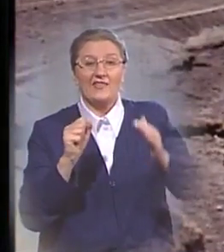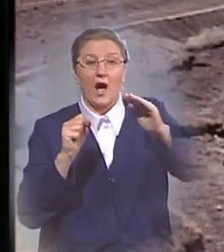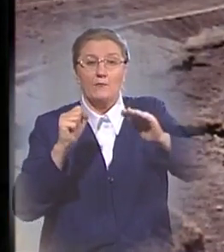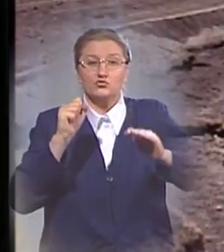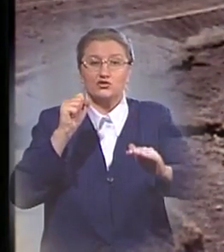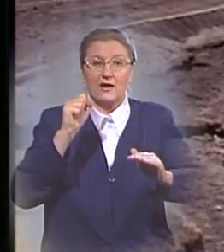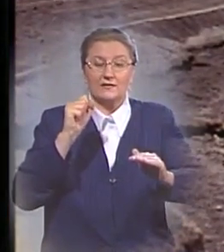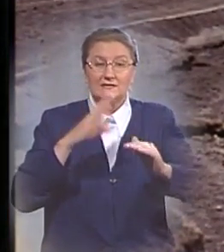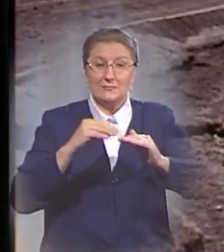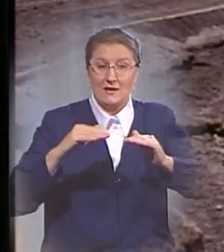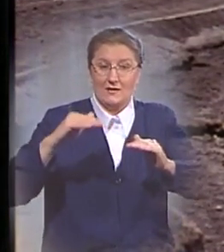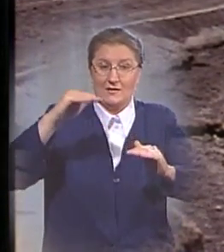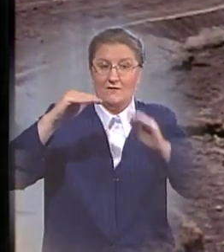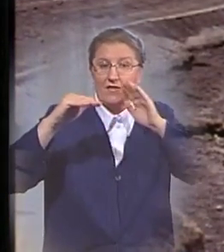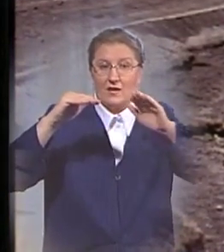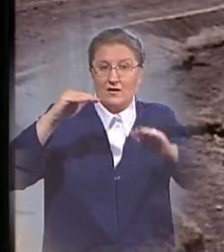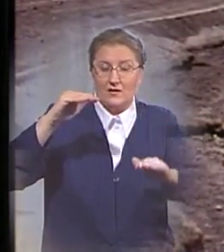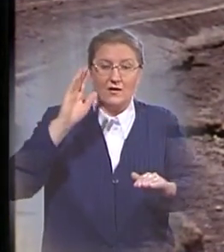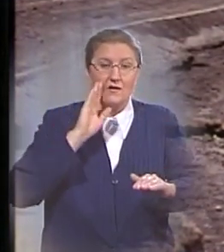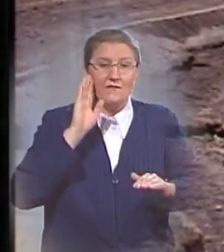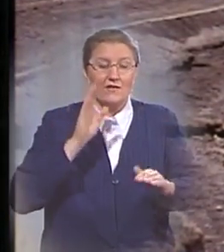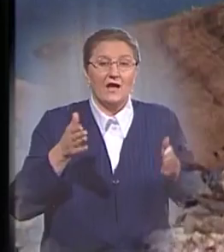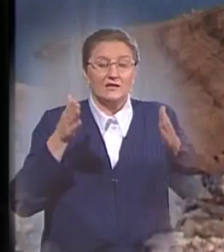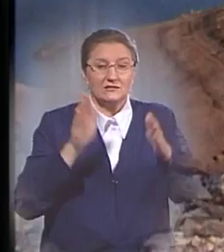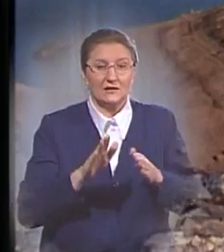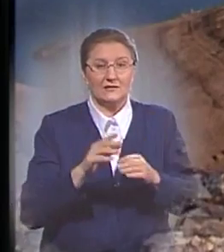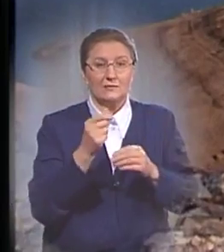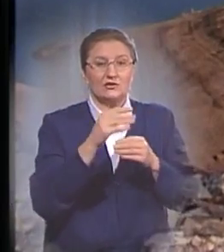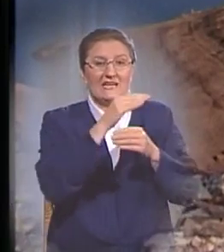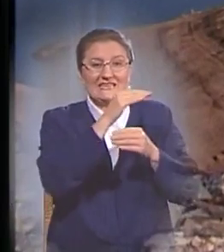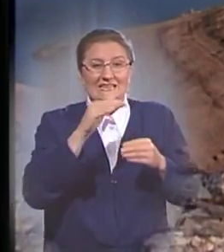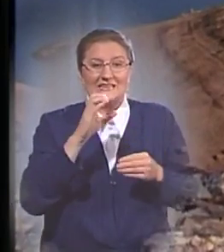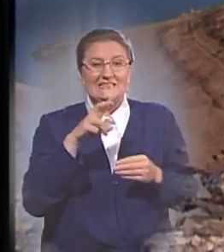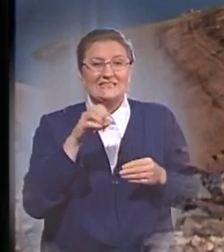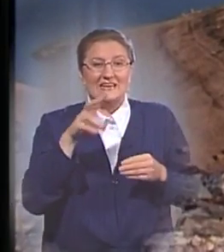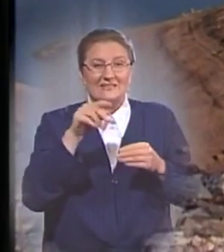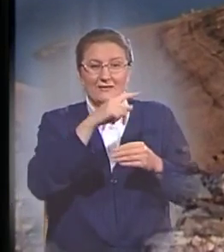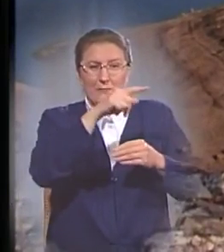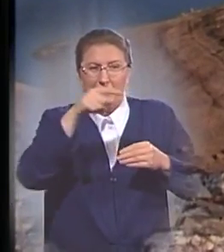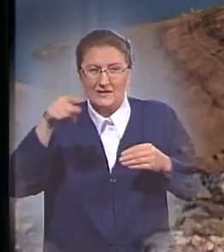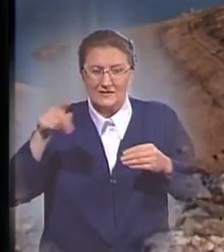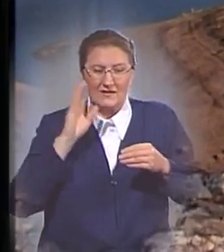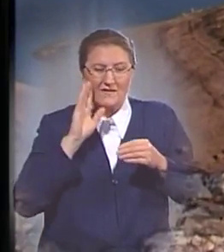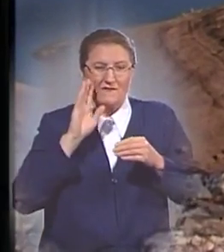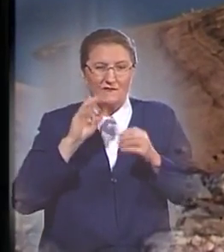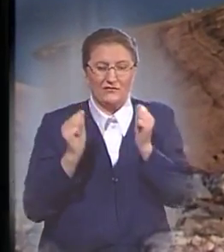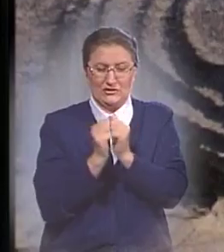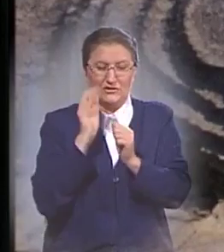Так как, убывая, вода обычно оставляет на берегах следы, подобные тем, что мы видим на берегах высохшего водоема,